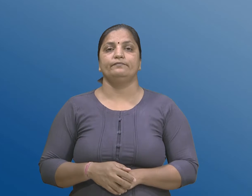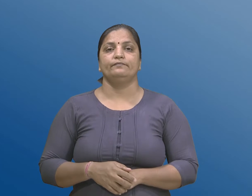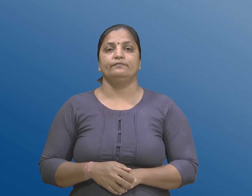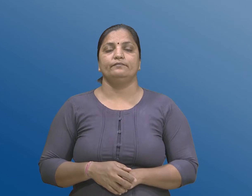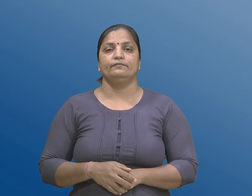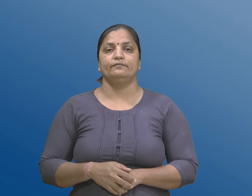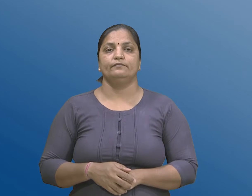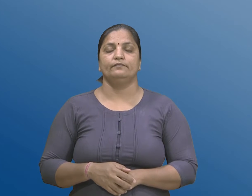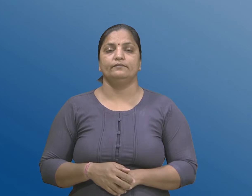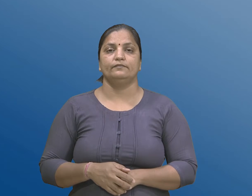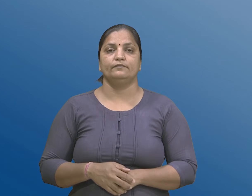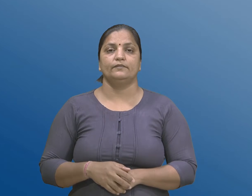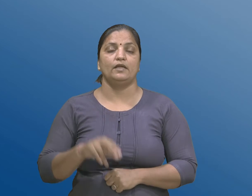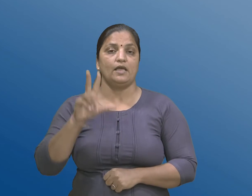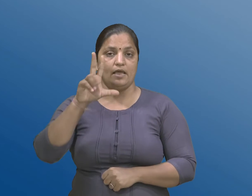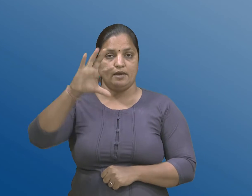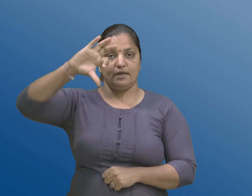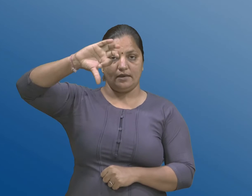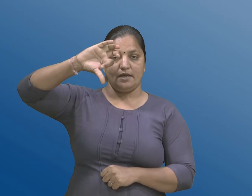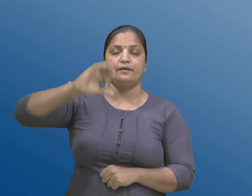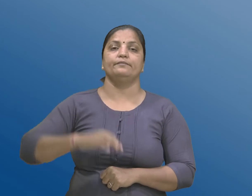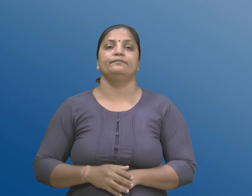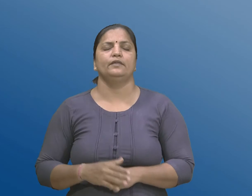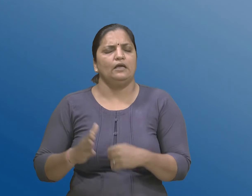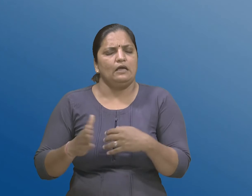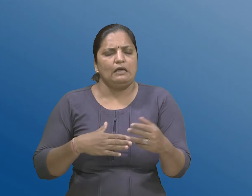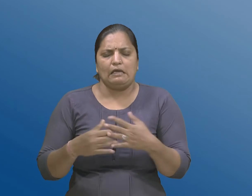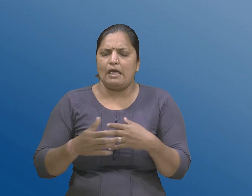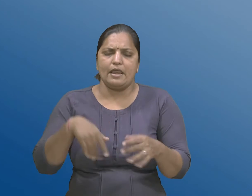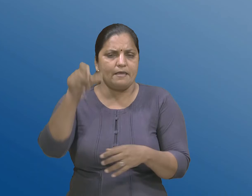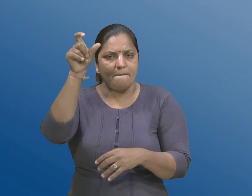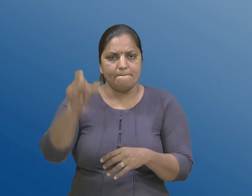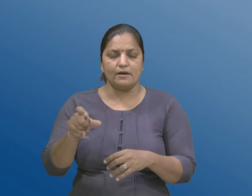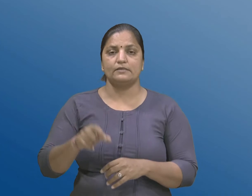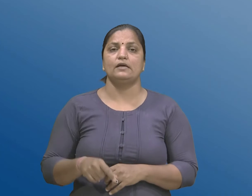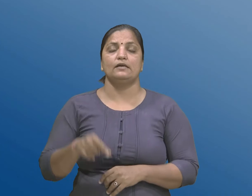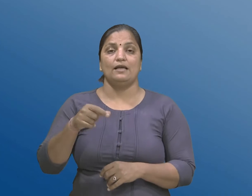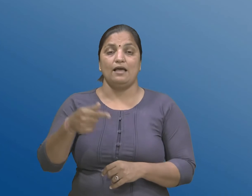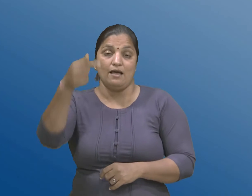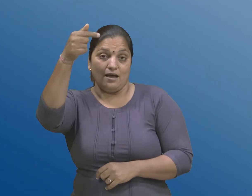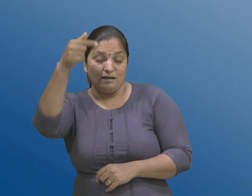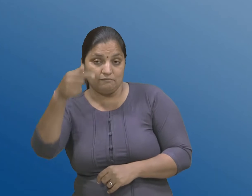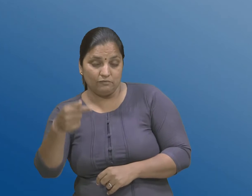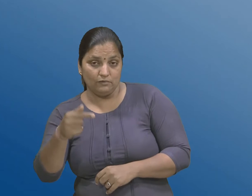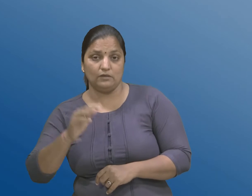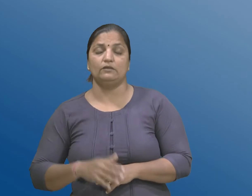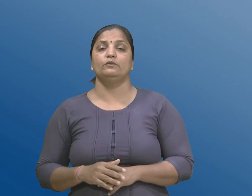नंबर ने व्याशे कोईपण व्यक्ति जे आ अधिनियमनी जोगवाईयो नो